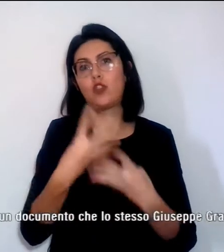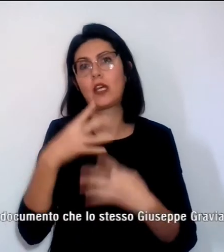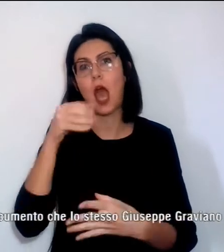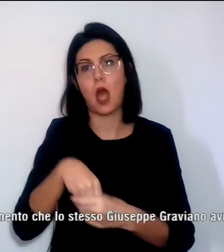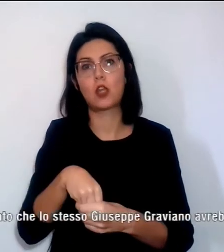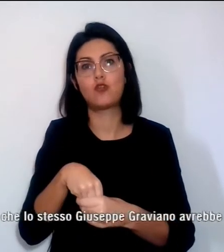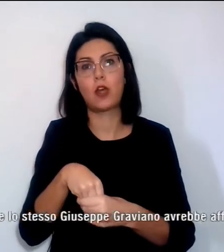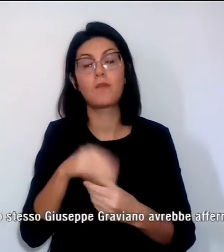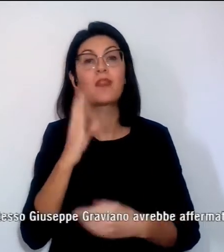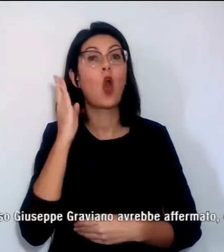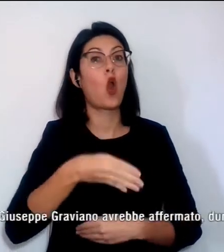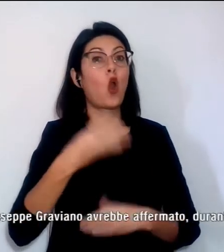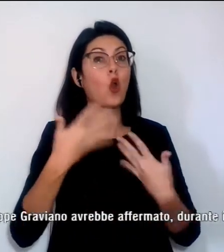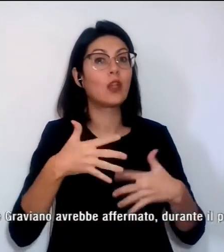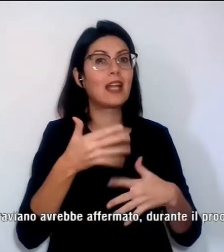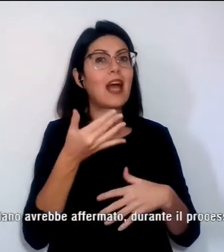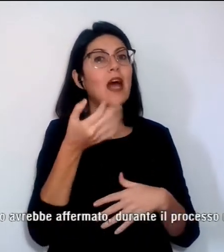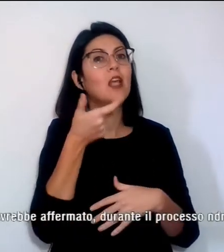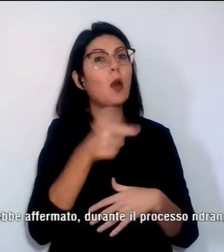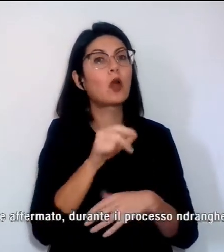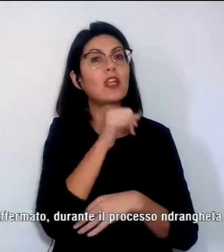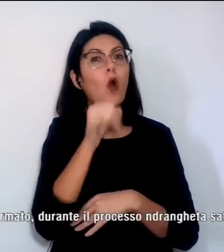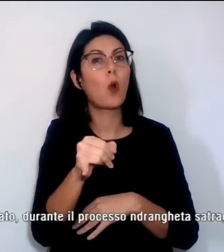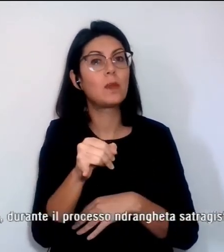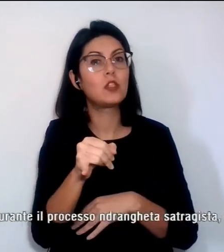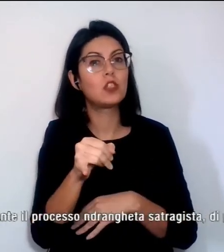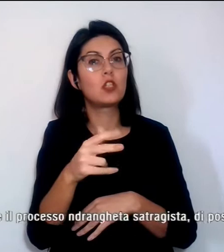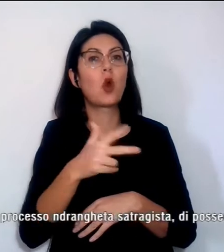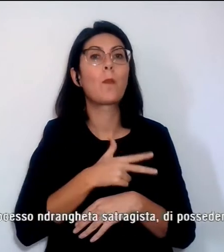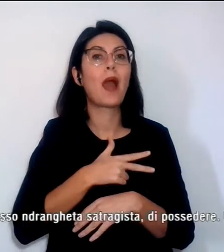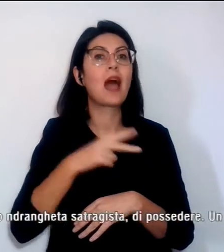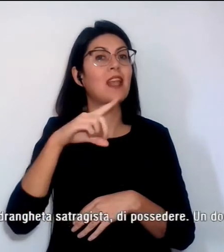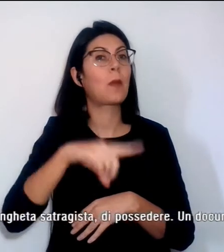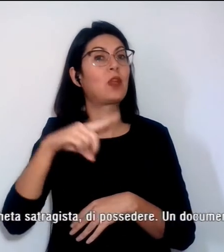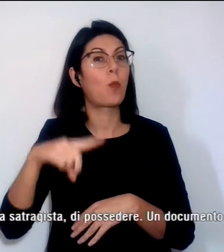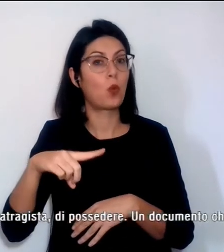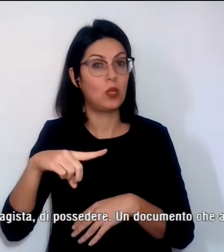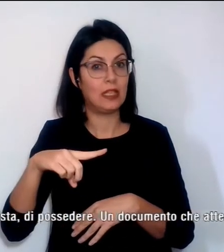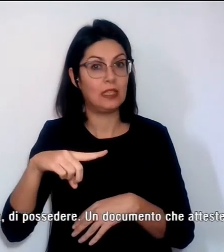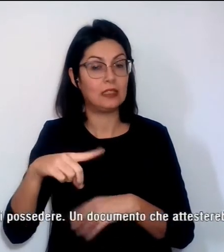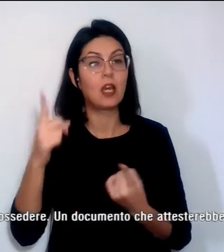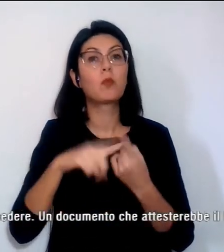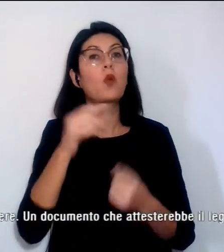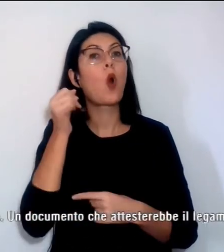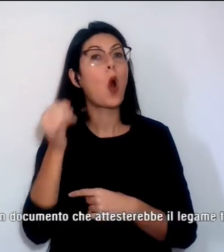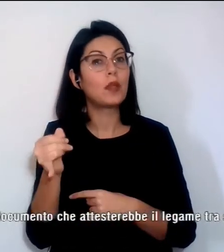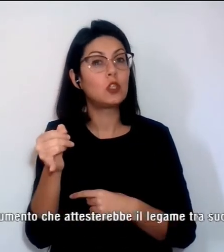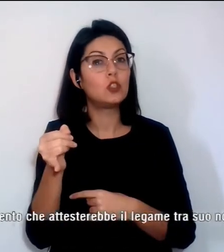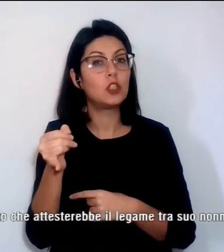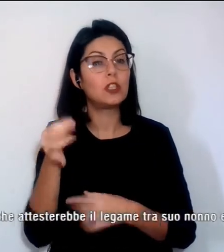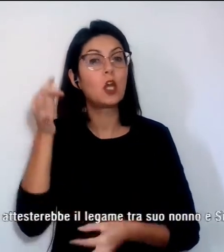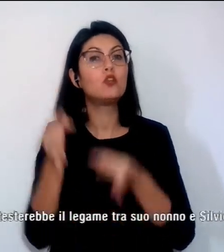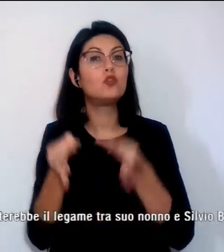condannati per l'omicidio di padre Pino Puglisi e per gli omicidi dei giudici